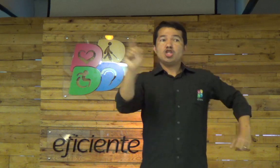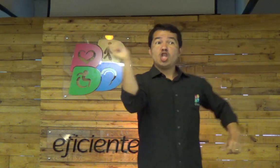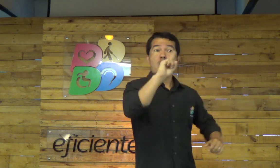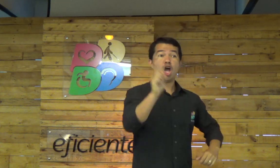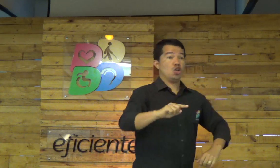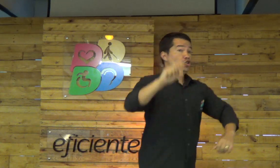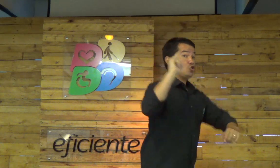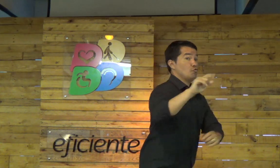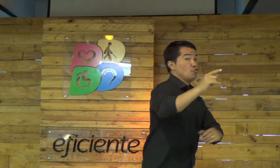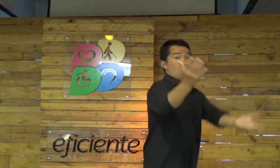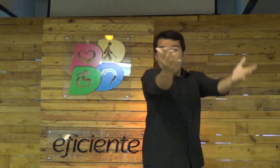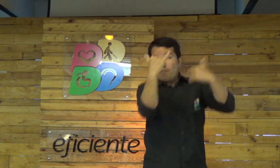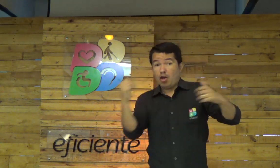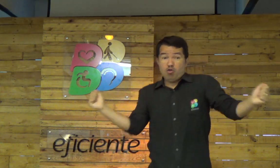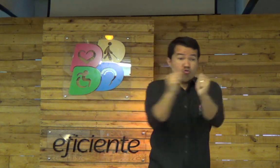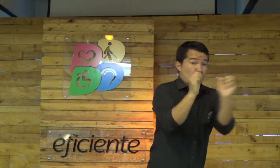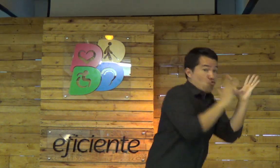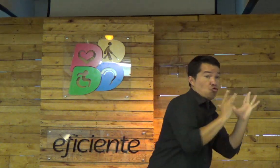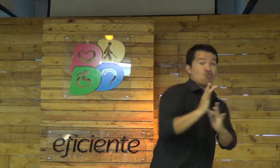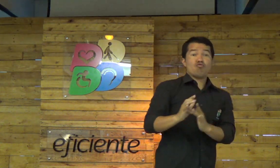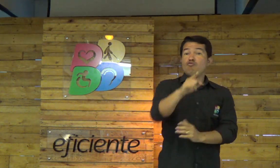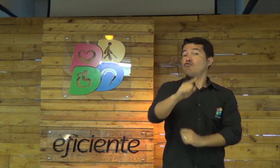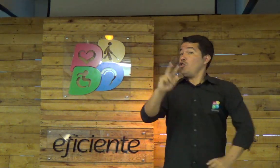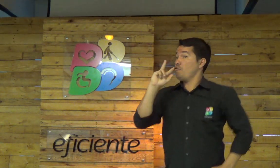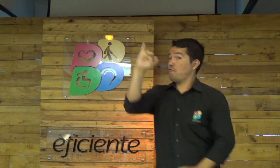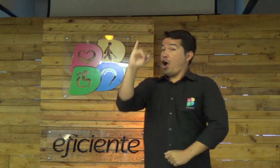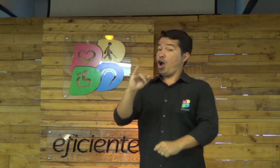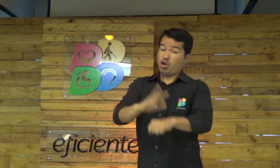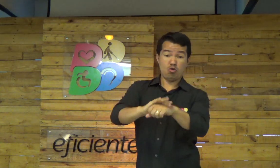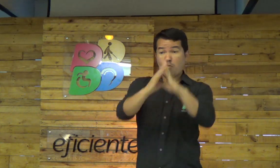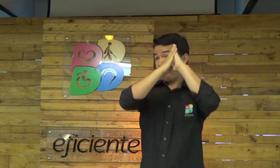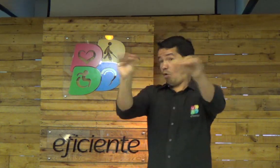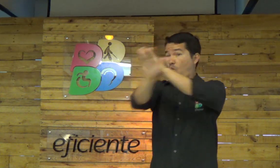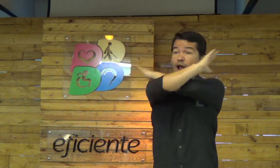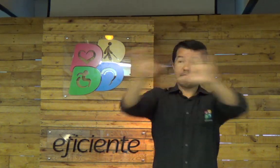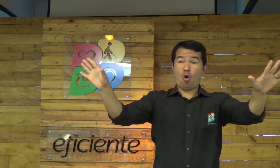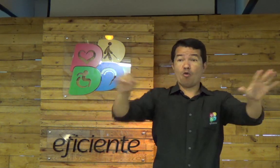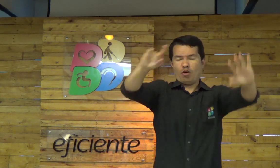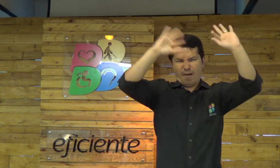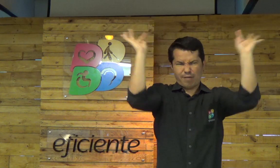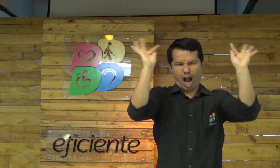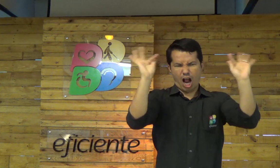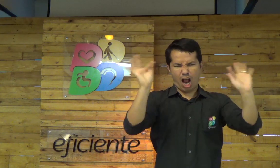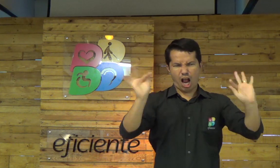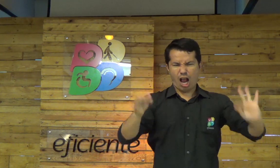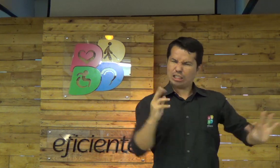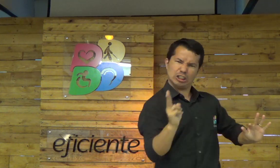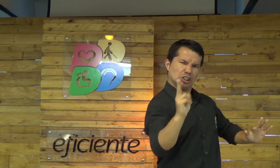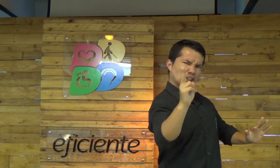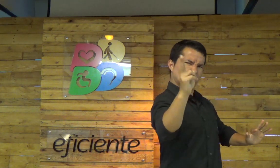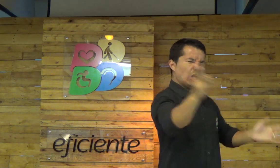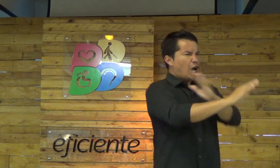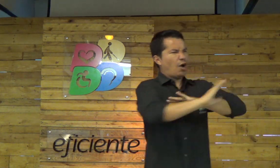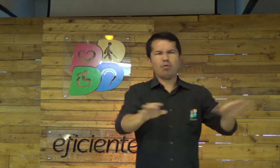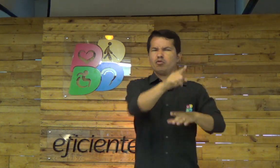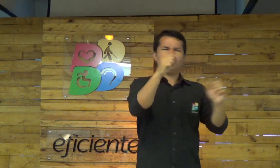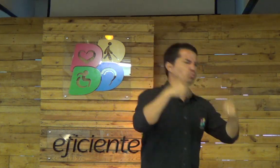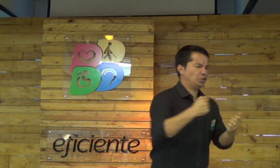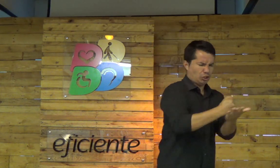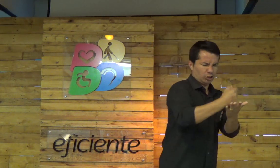Tem algumas igrejas que falam que você venha pra cá, Jesus vai, você vai ter cura, você vai viver